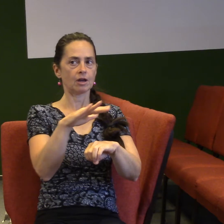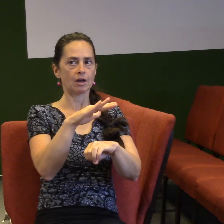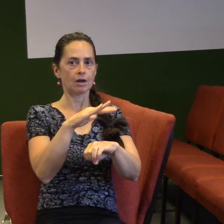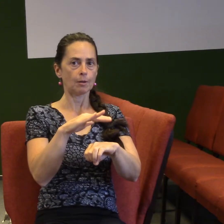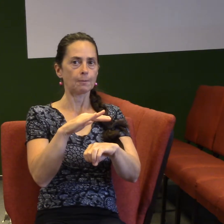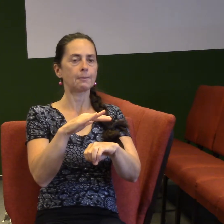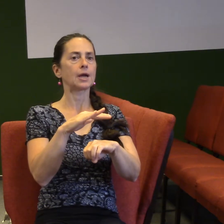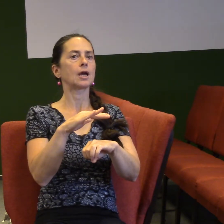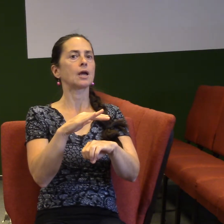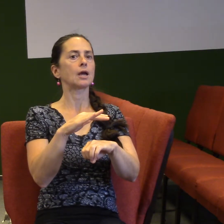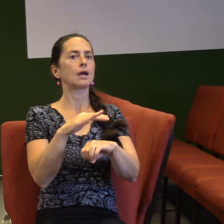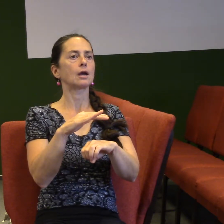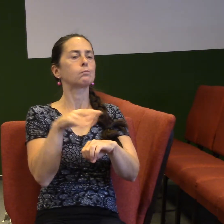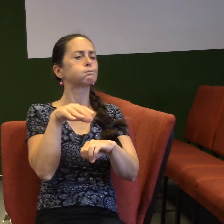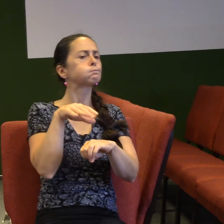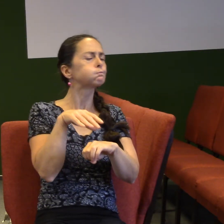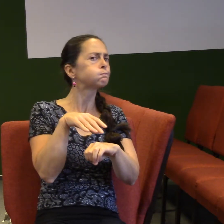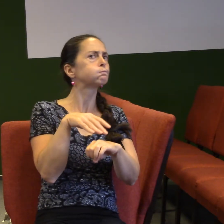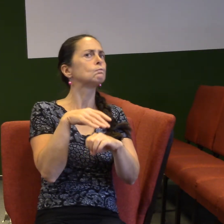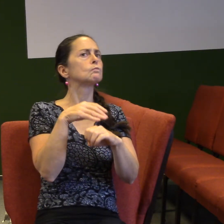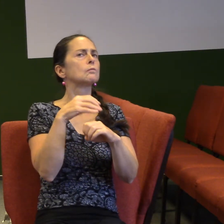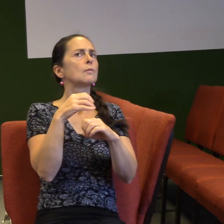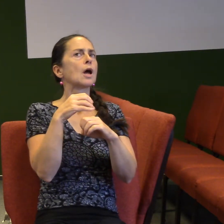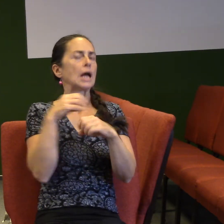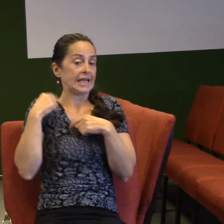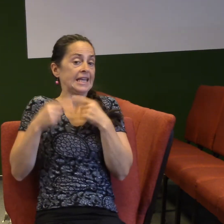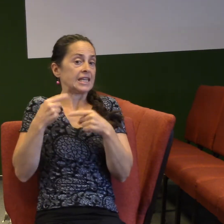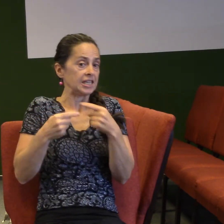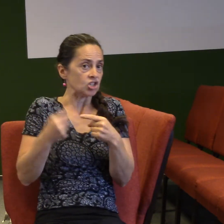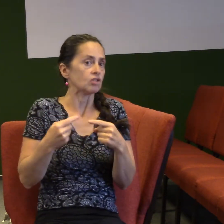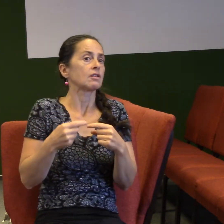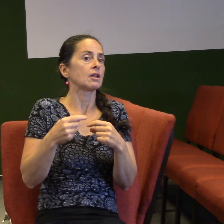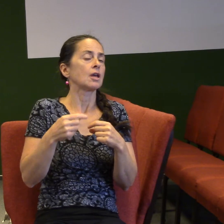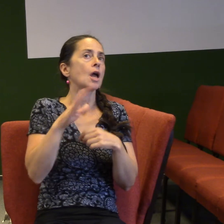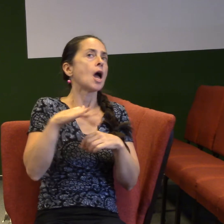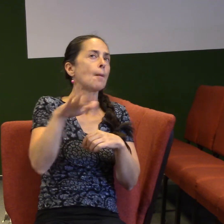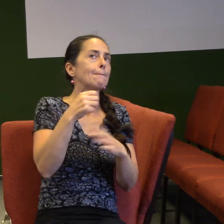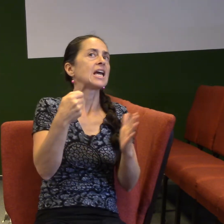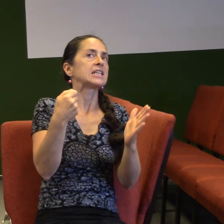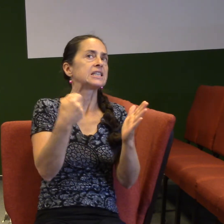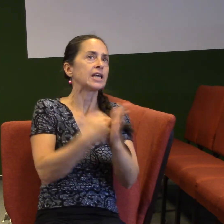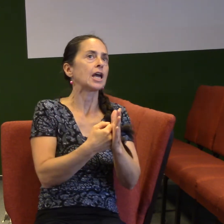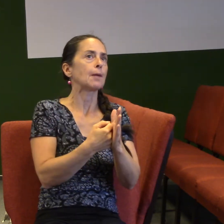z minulosti. A my jsme letniční círke. V historii nebylo